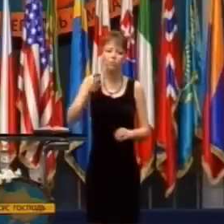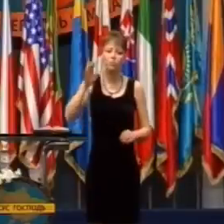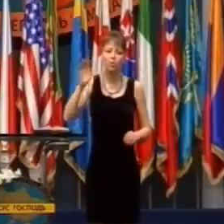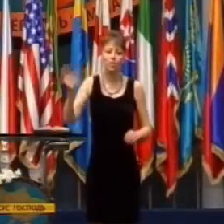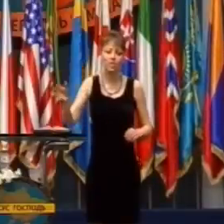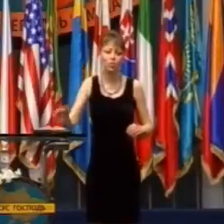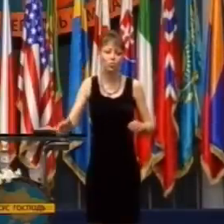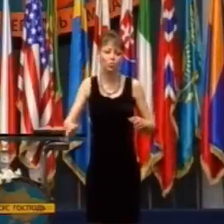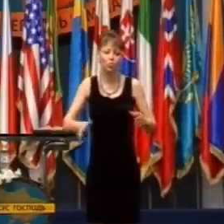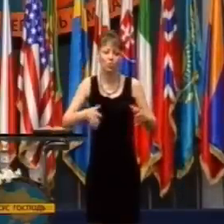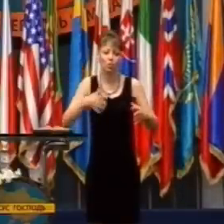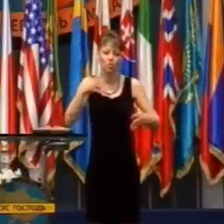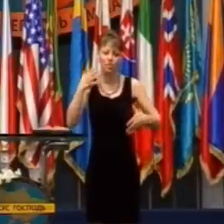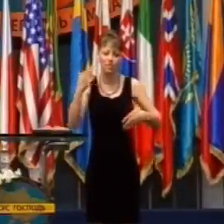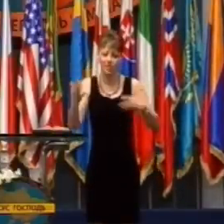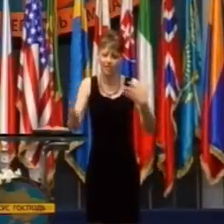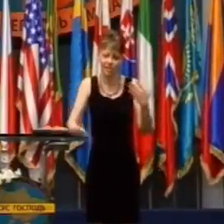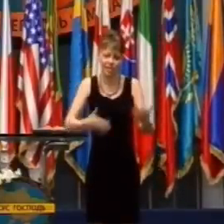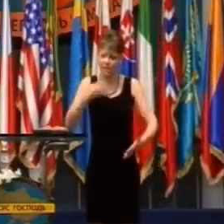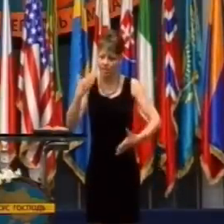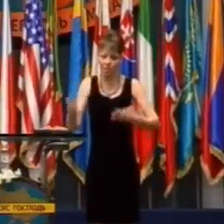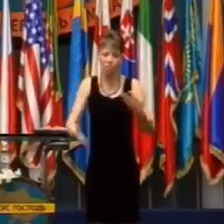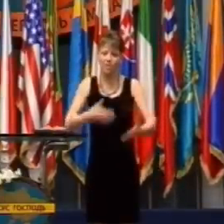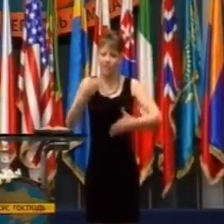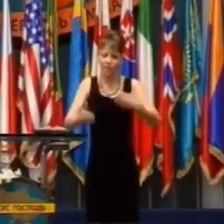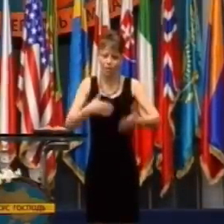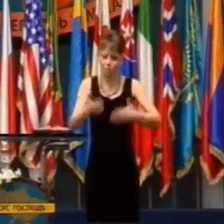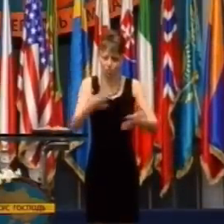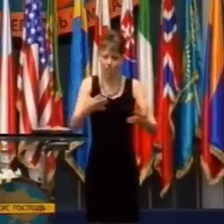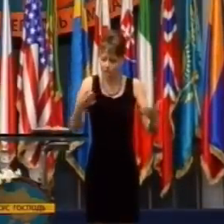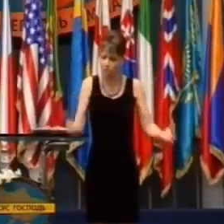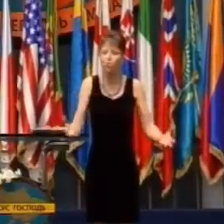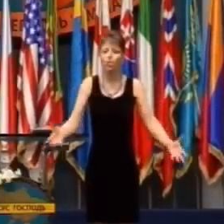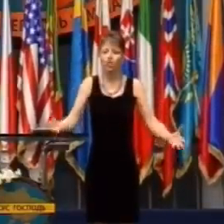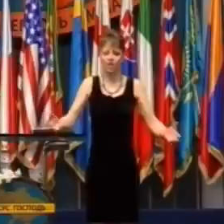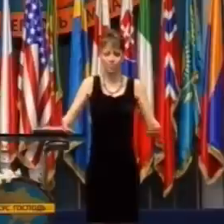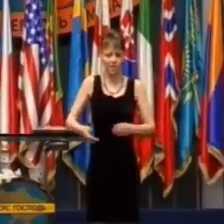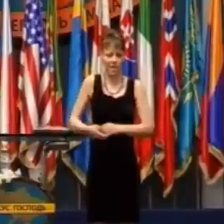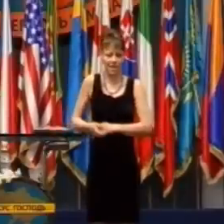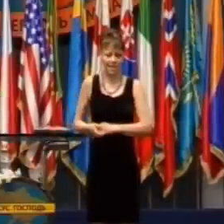netráp sa, ako získaš publicitu, o ktorej ti hovoria, že ju potrebuješ.